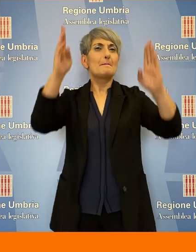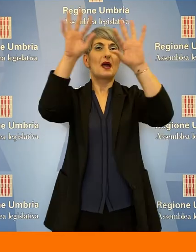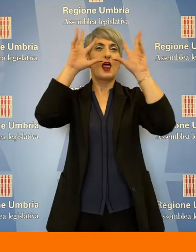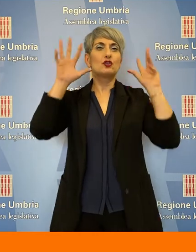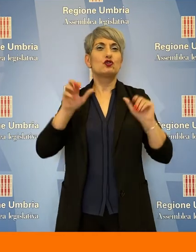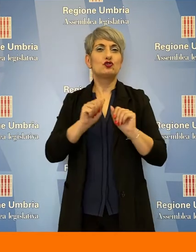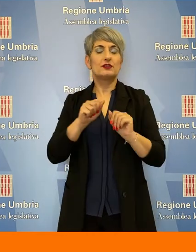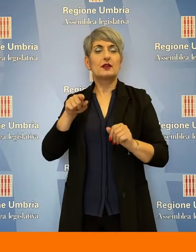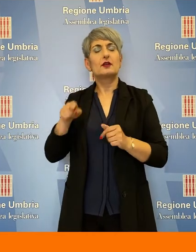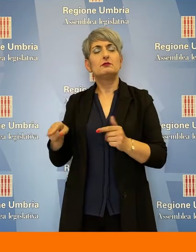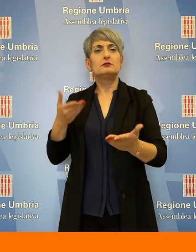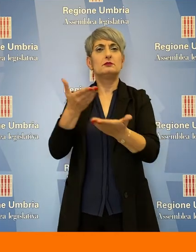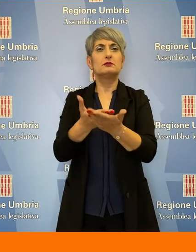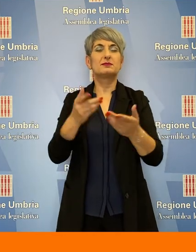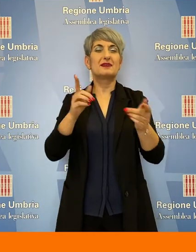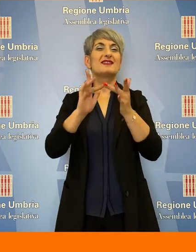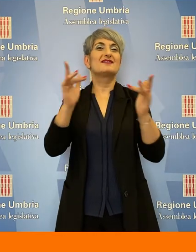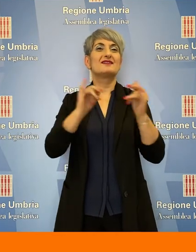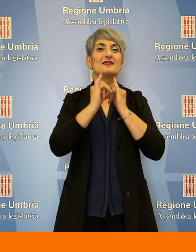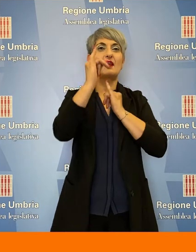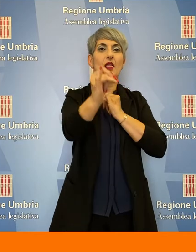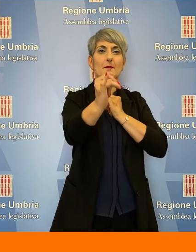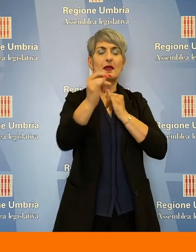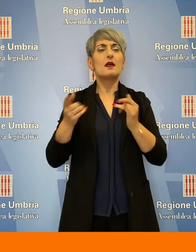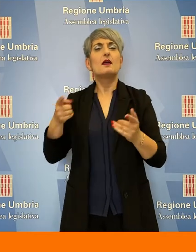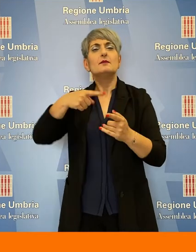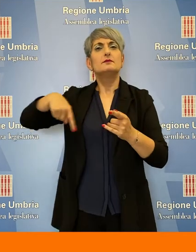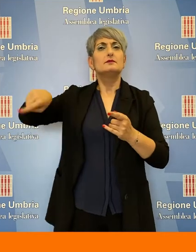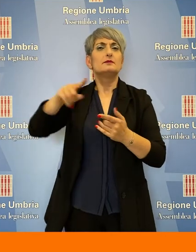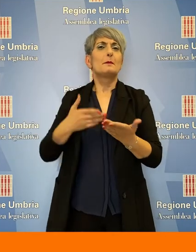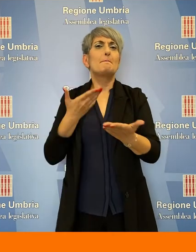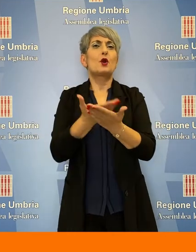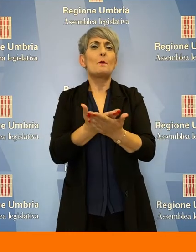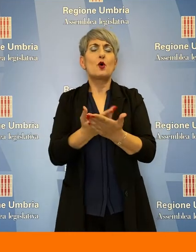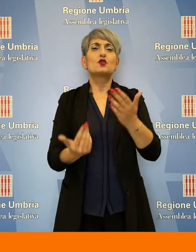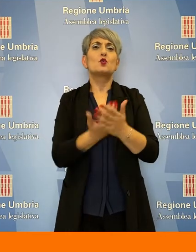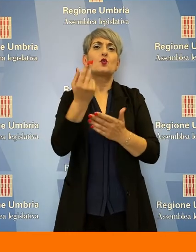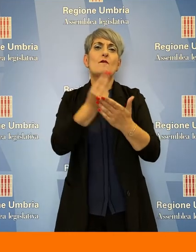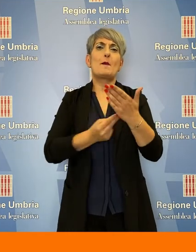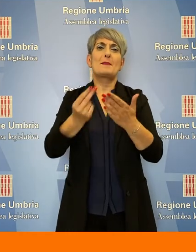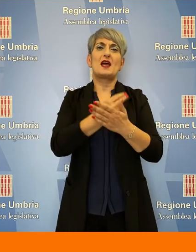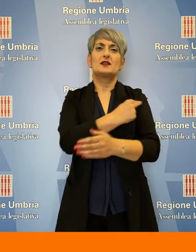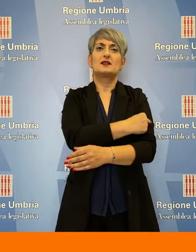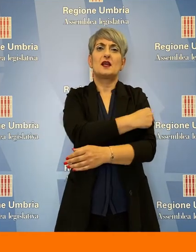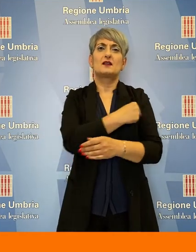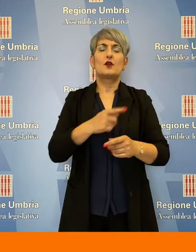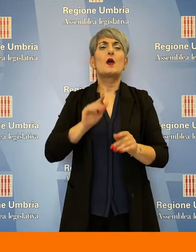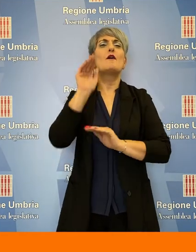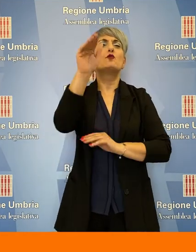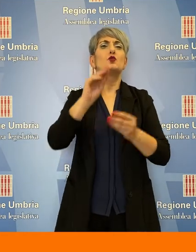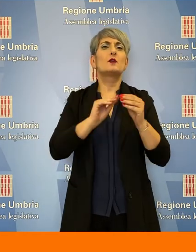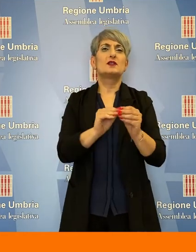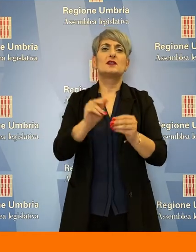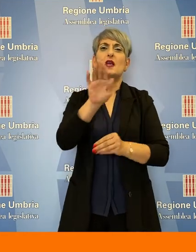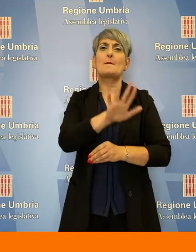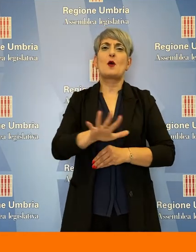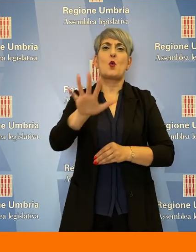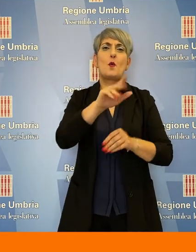Cesaroni le loro proposte per il nuovo piano sanitario e per il futuro del sistema Umbro di tutela della